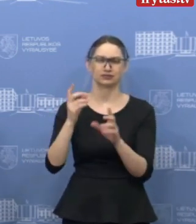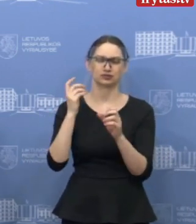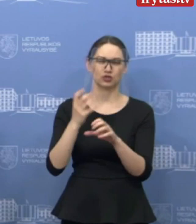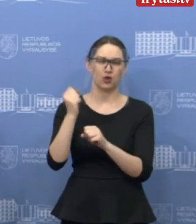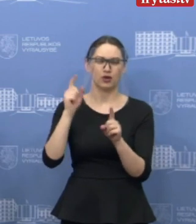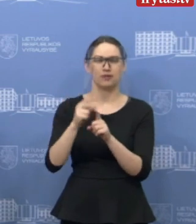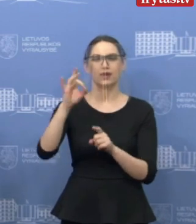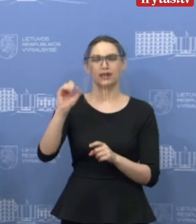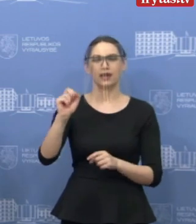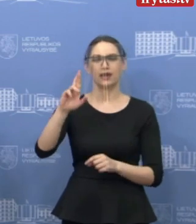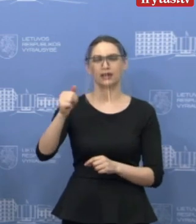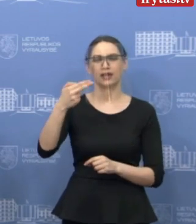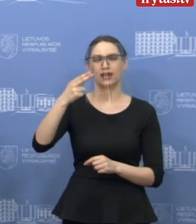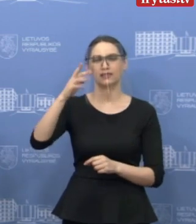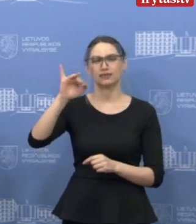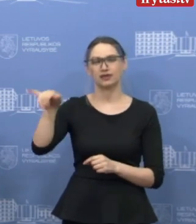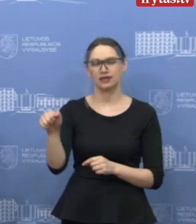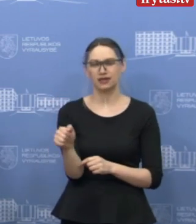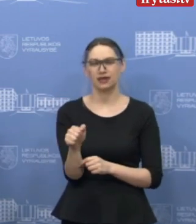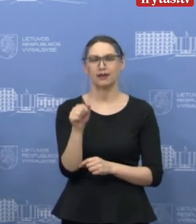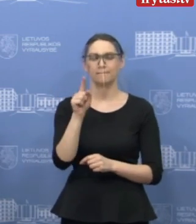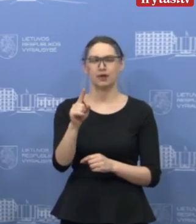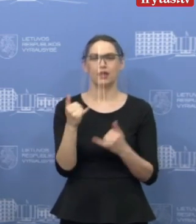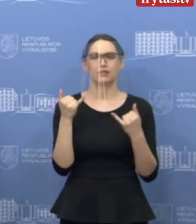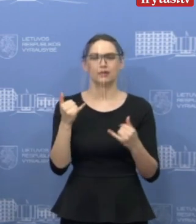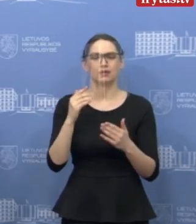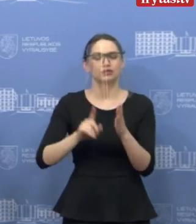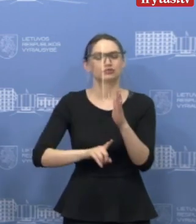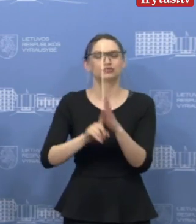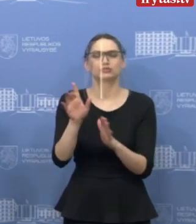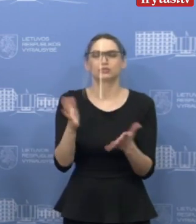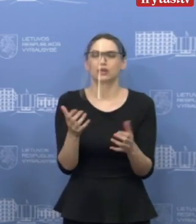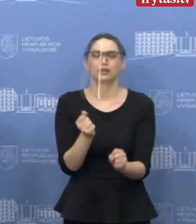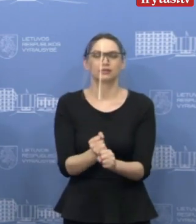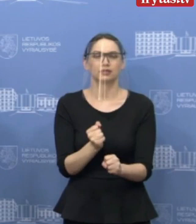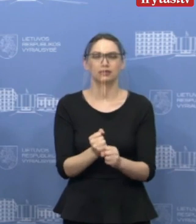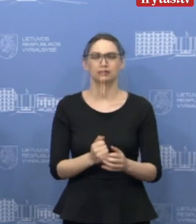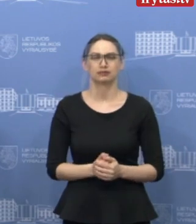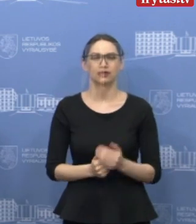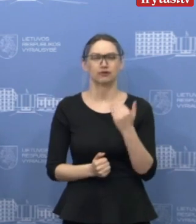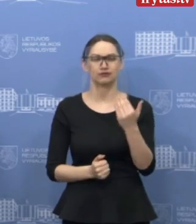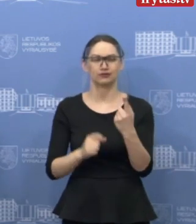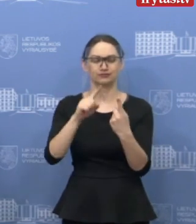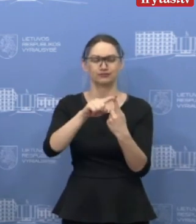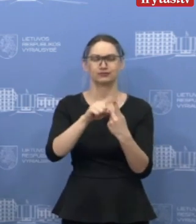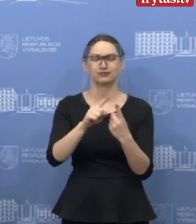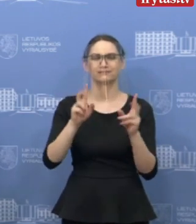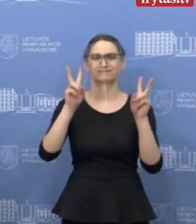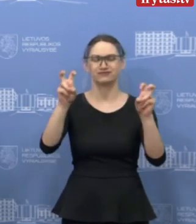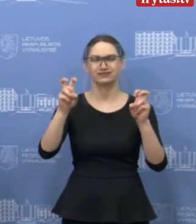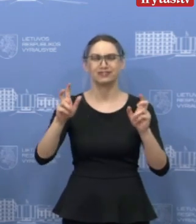pagaliniais priemonės, kurios bus palestos jau pačių artimiausių metu. Tai yra vadinamosios paskūlų atostogos,